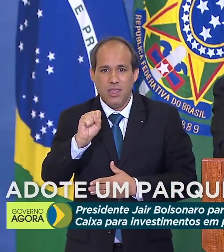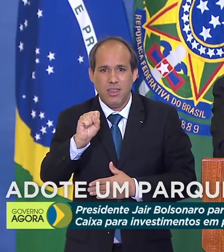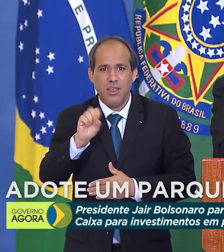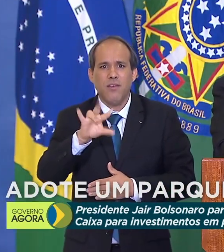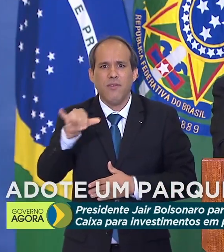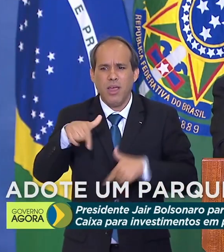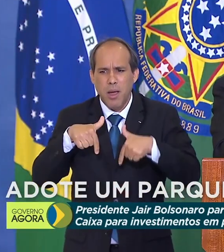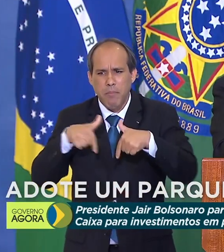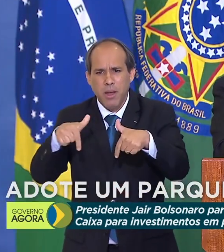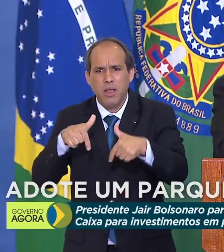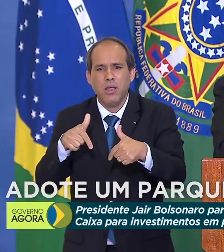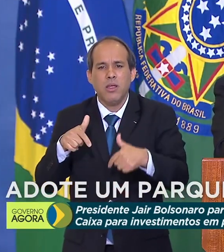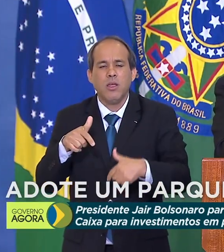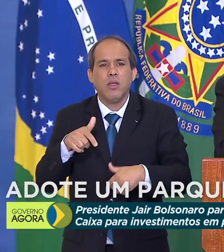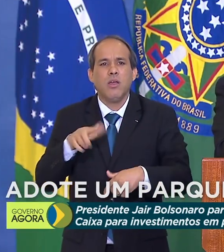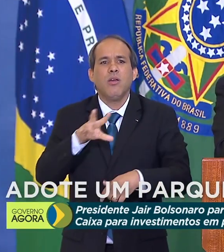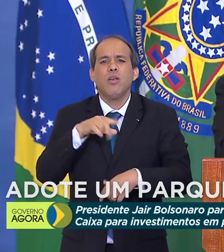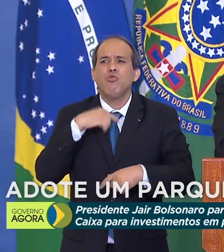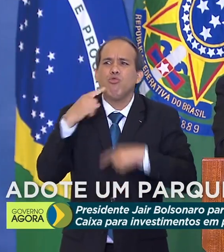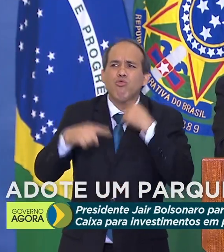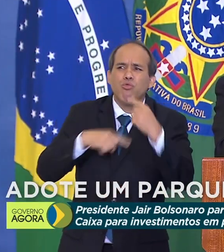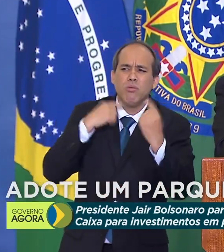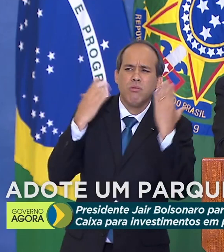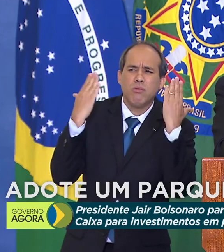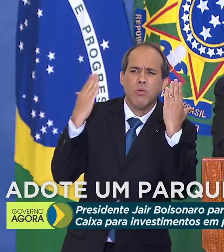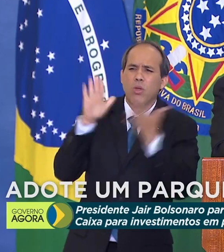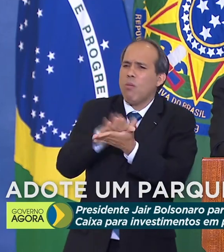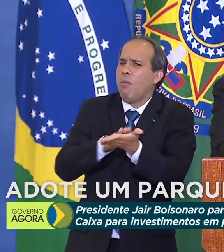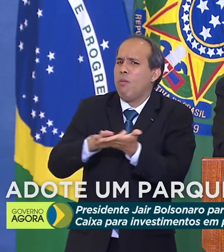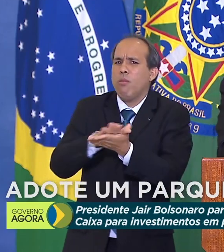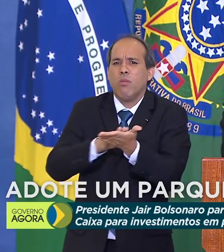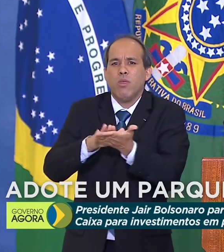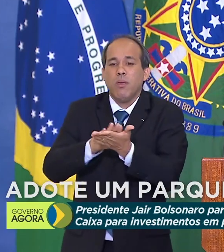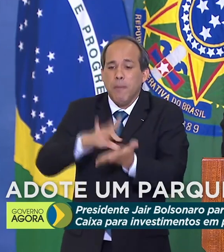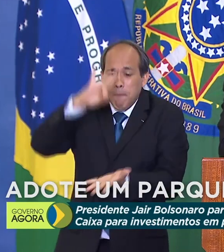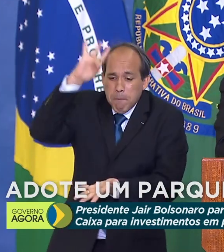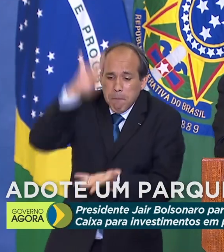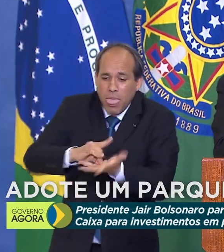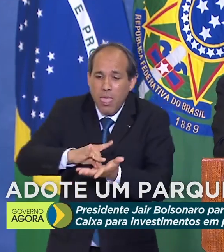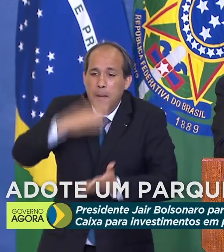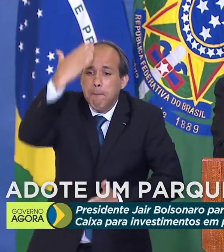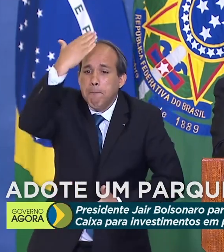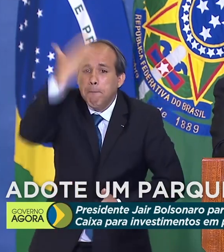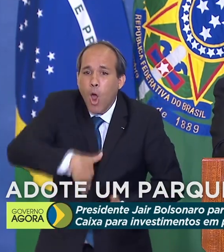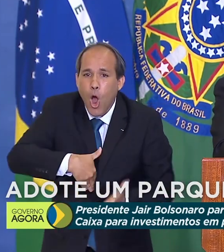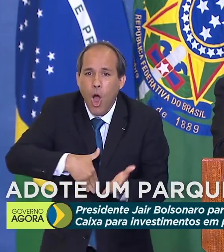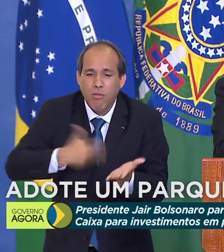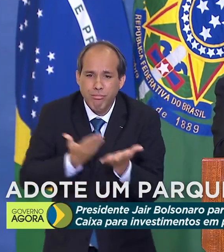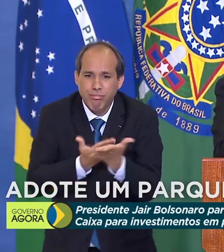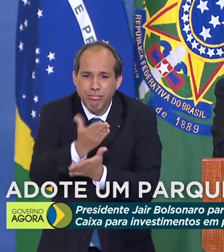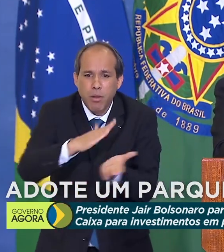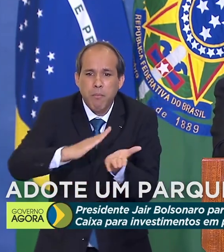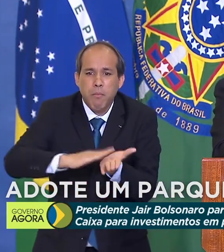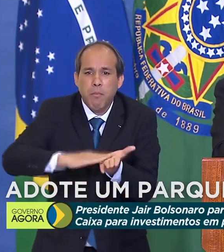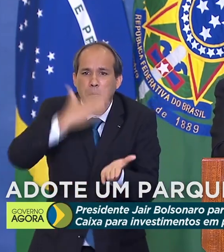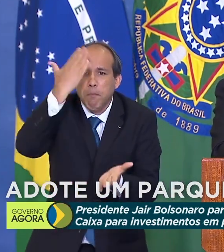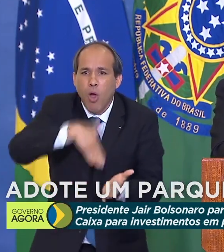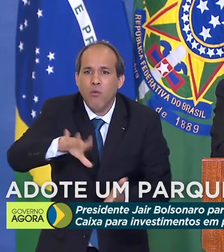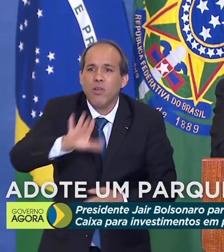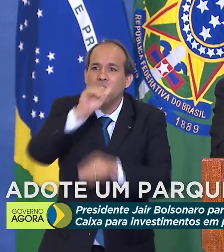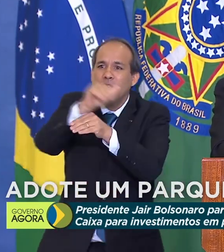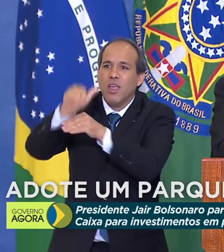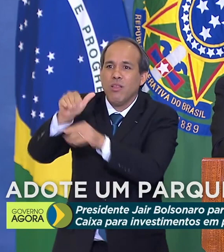não teremos mais dúvida, não parará qualquer sombra de dúvida na cabeça de qualquer cidadão